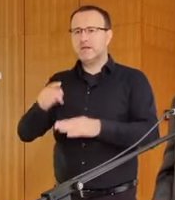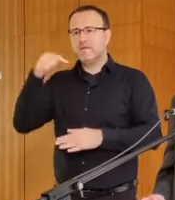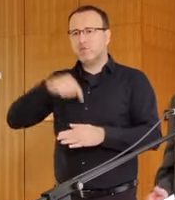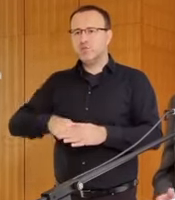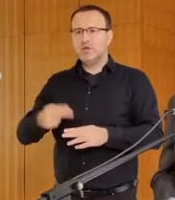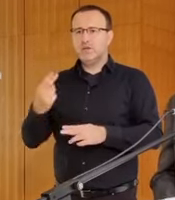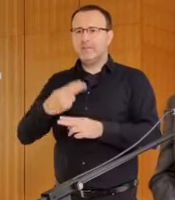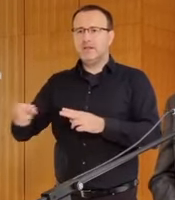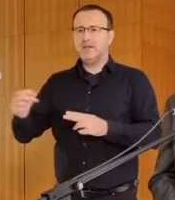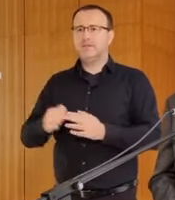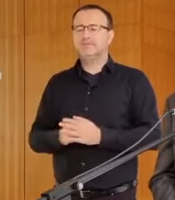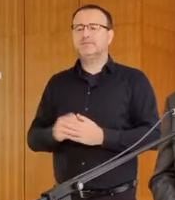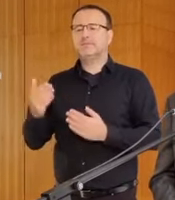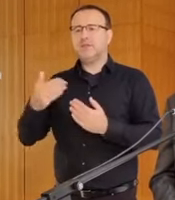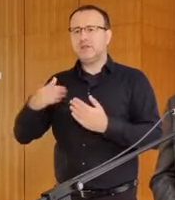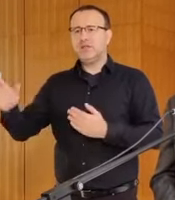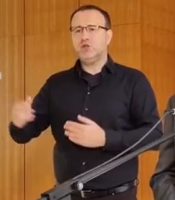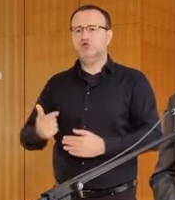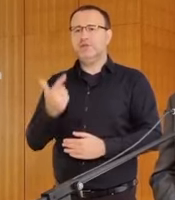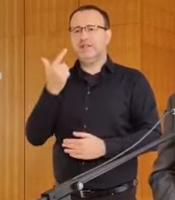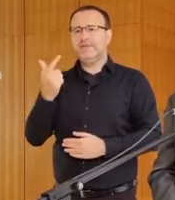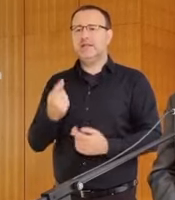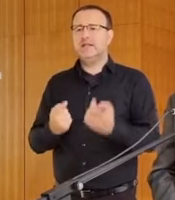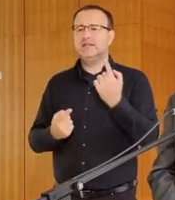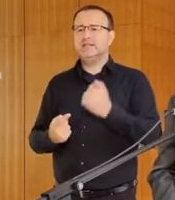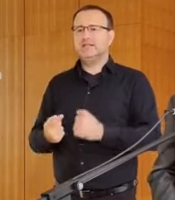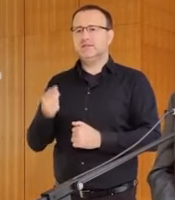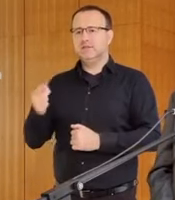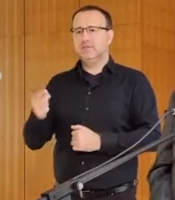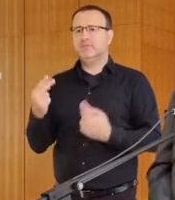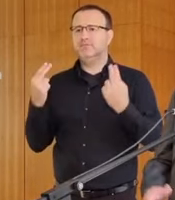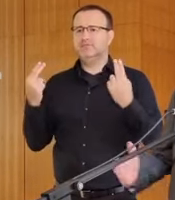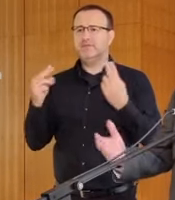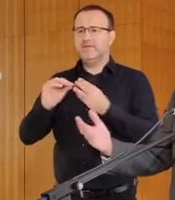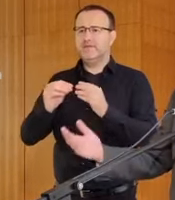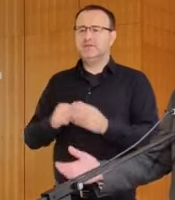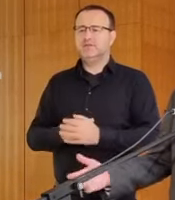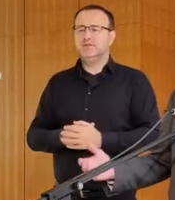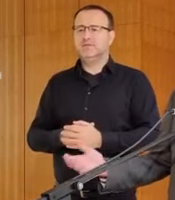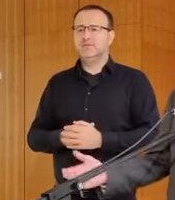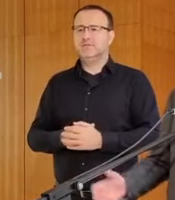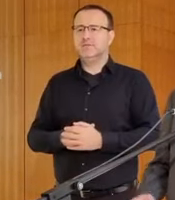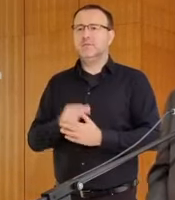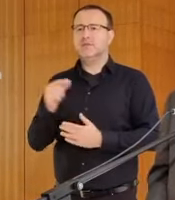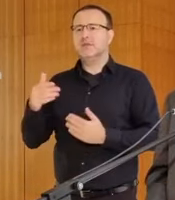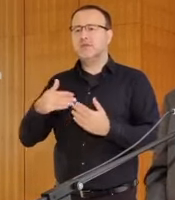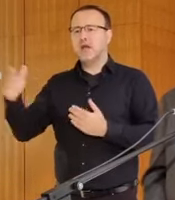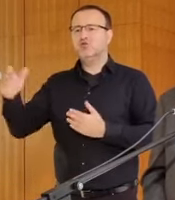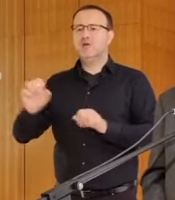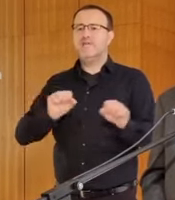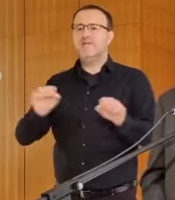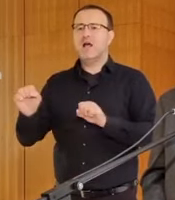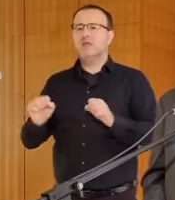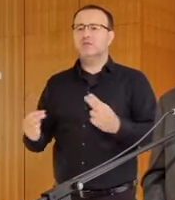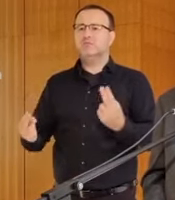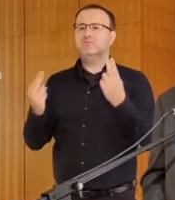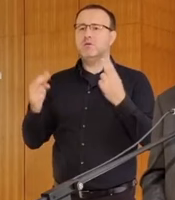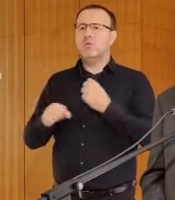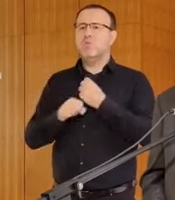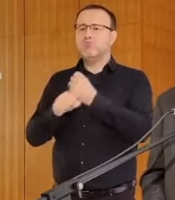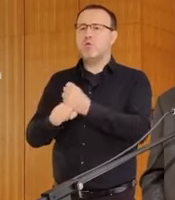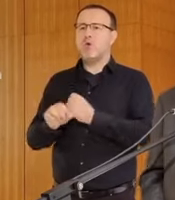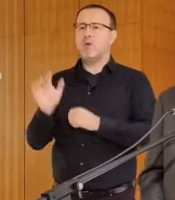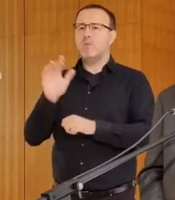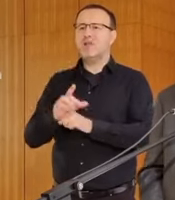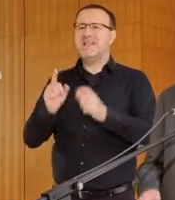plniť. Ďalšie dve z týchto dvoch priorit. Je to ďalšia vládna priorita, boj proti